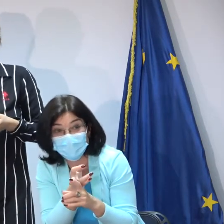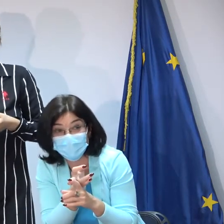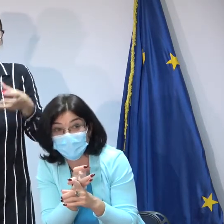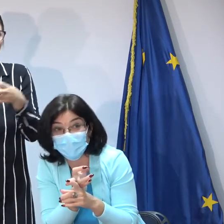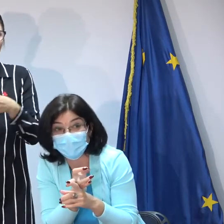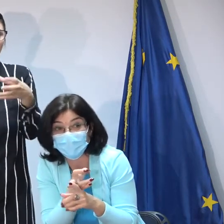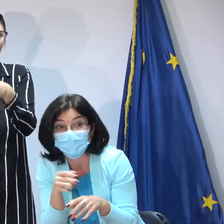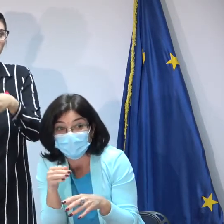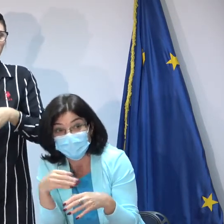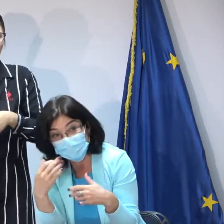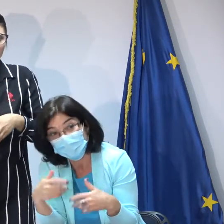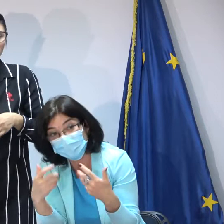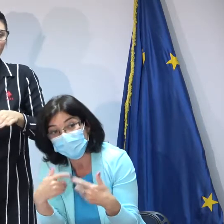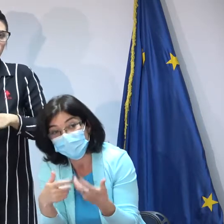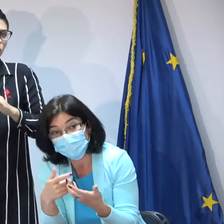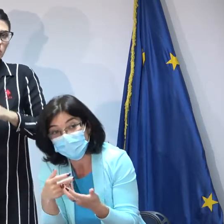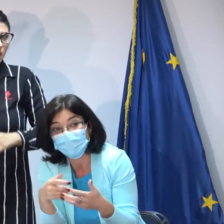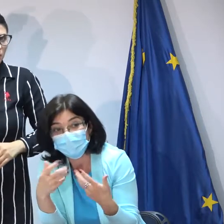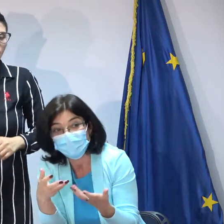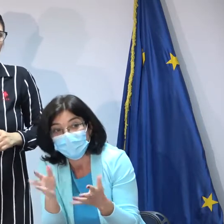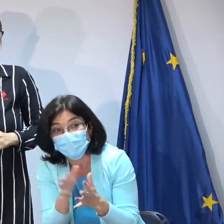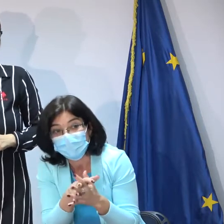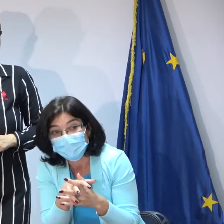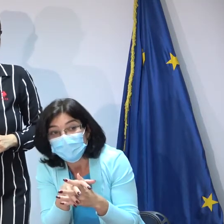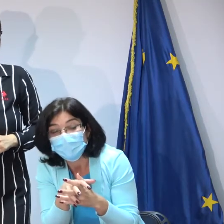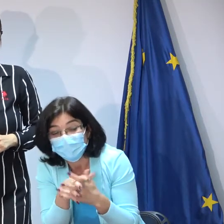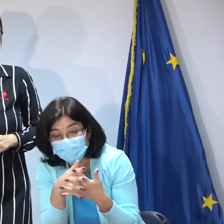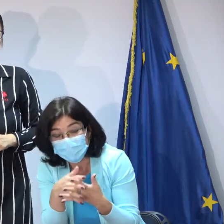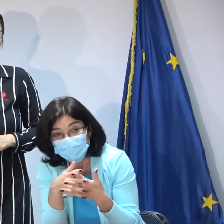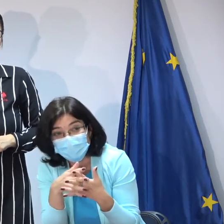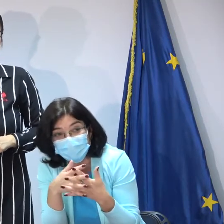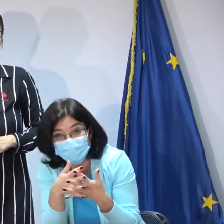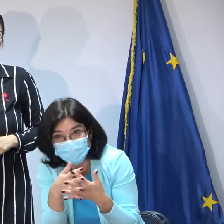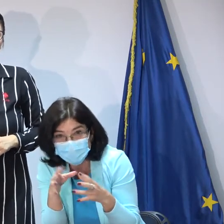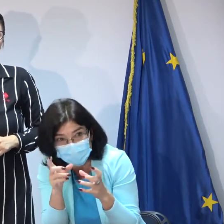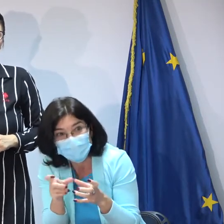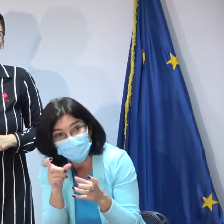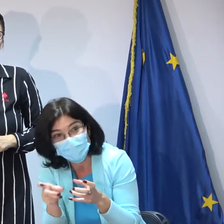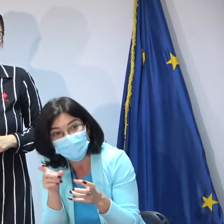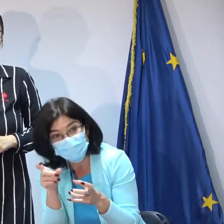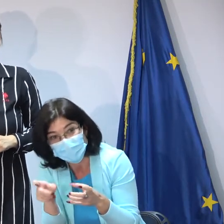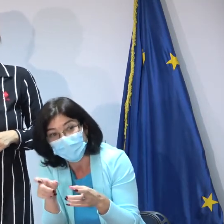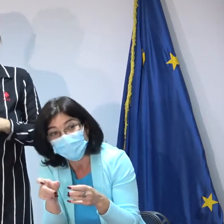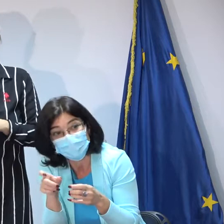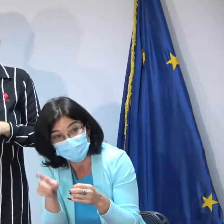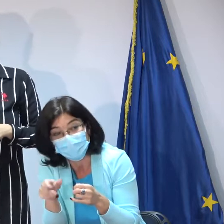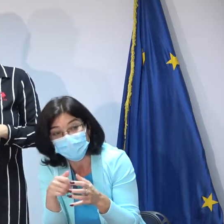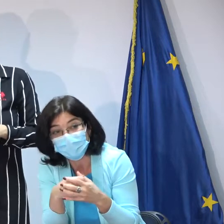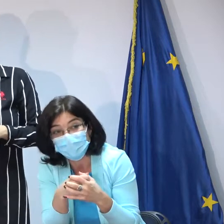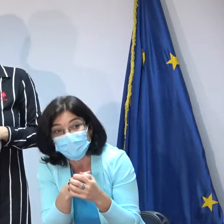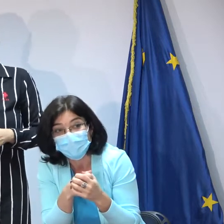frați, copii mai mari. Deci și ele vor primi o sumă de bani lunar